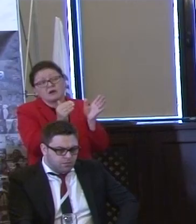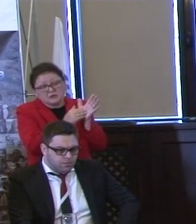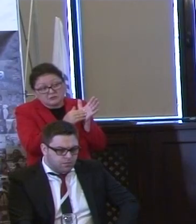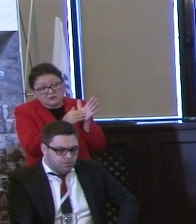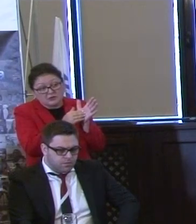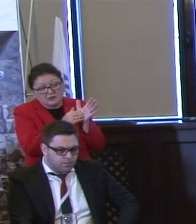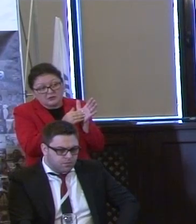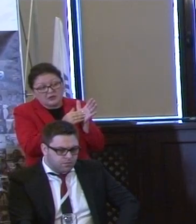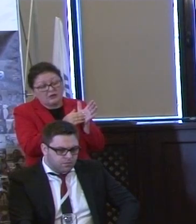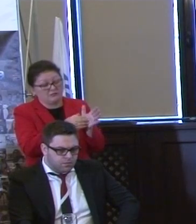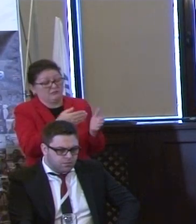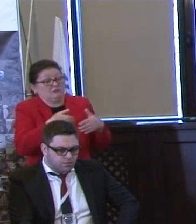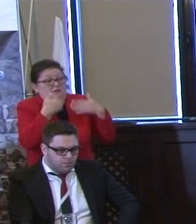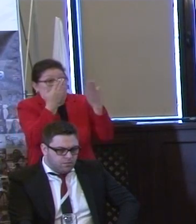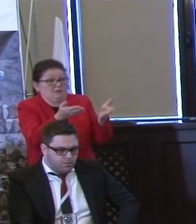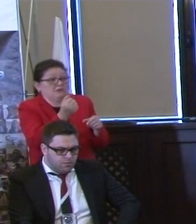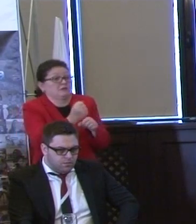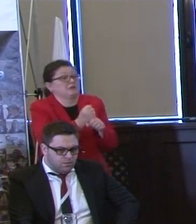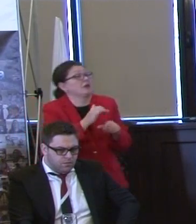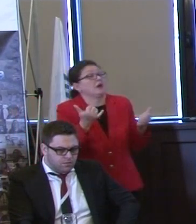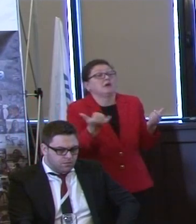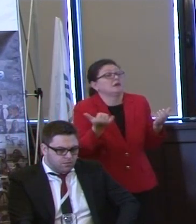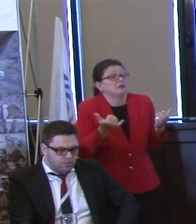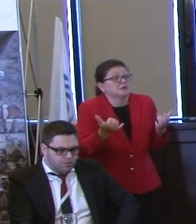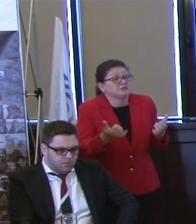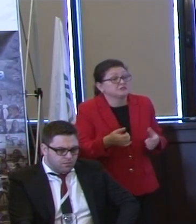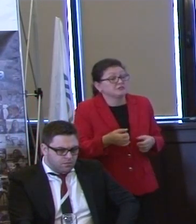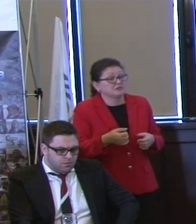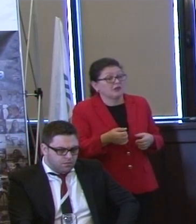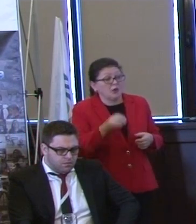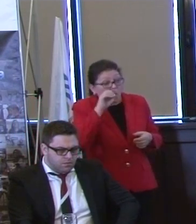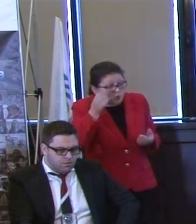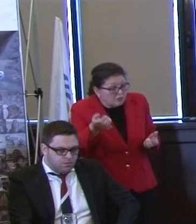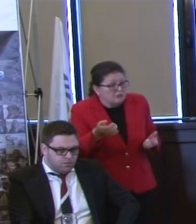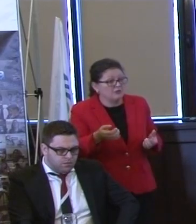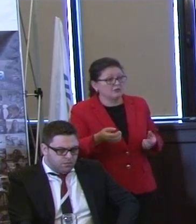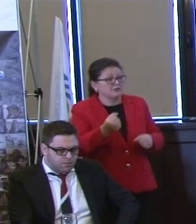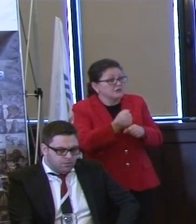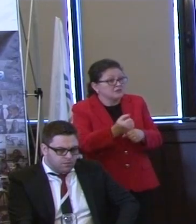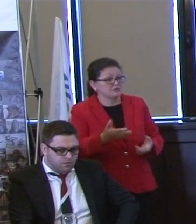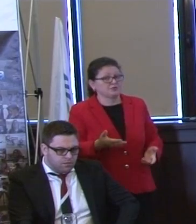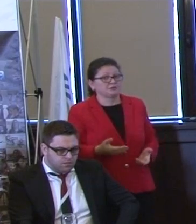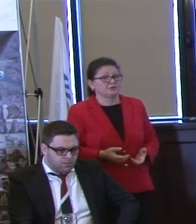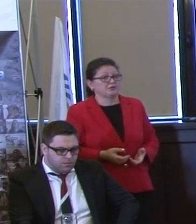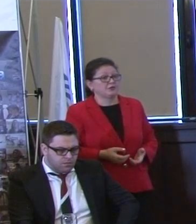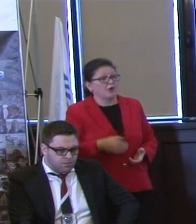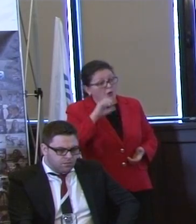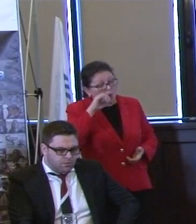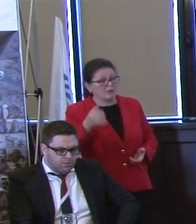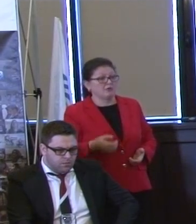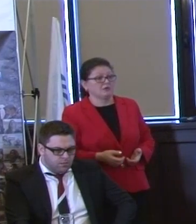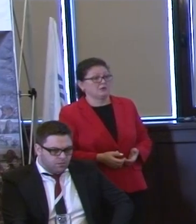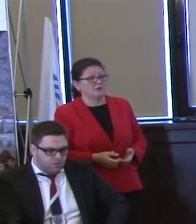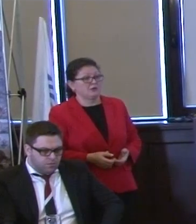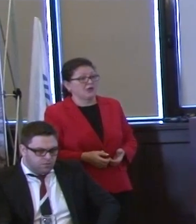accepti definiția funcționalului public. Cine este funcționalul public? Un om în serviciu, celelalți oameni. Când te duci